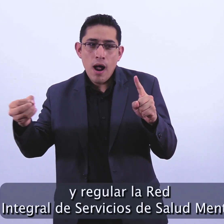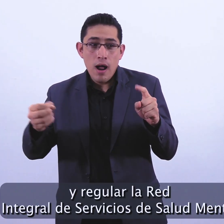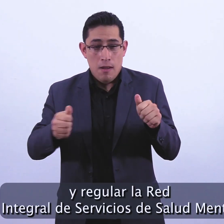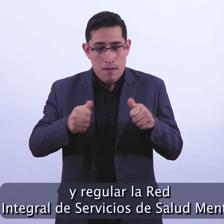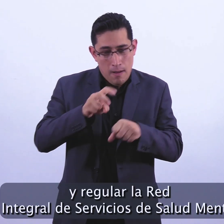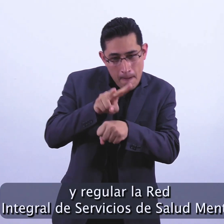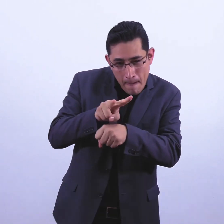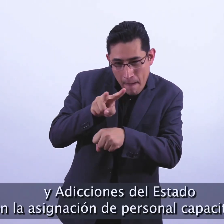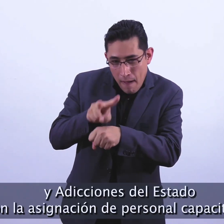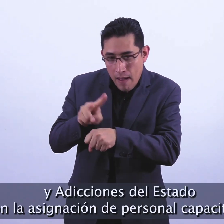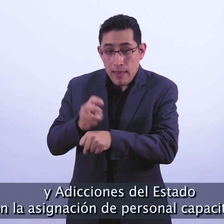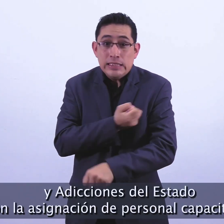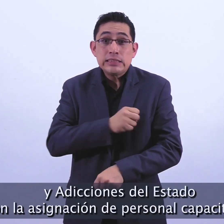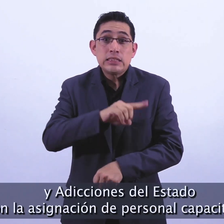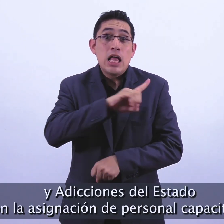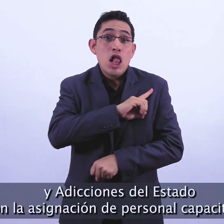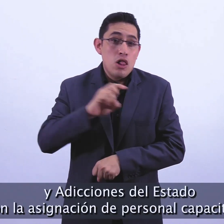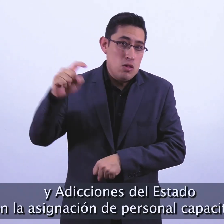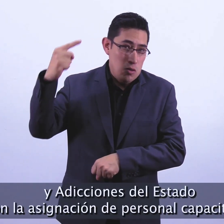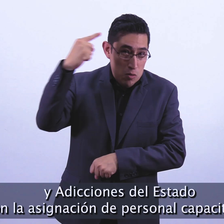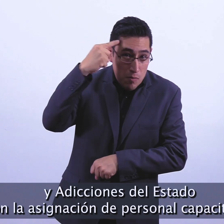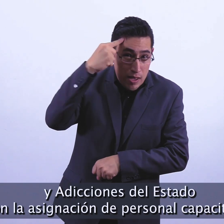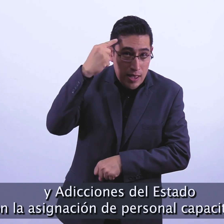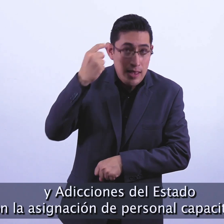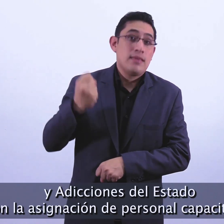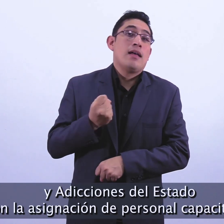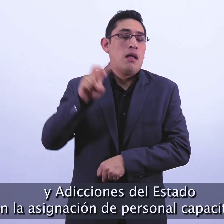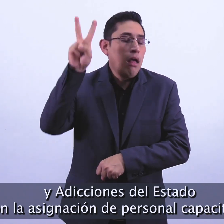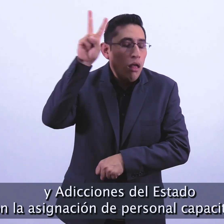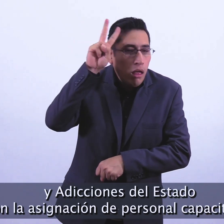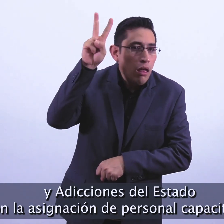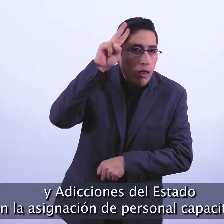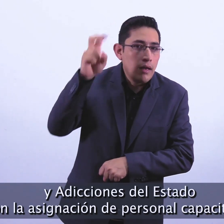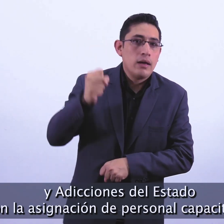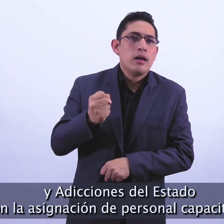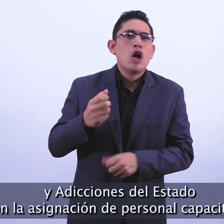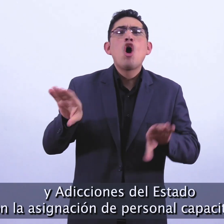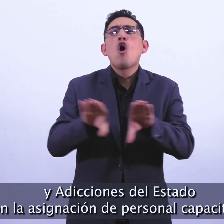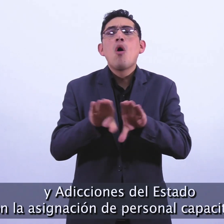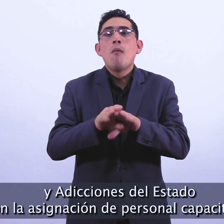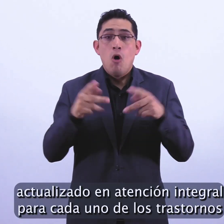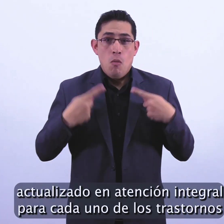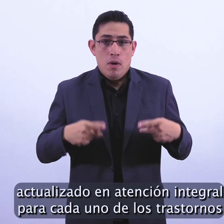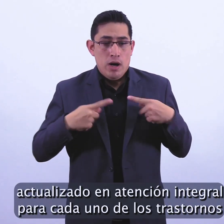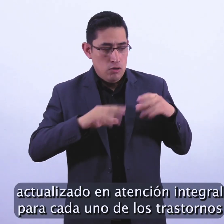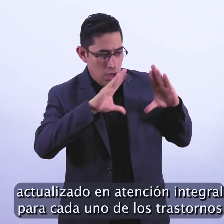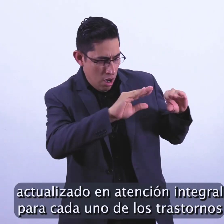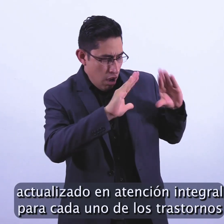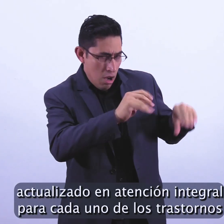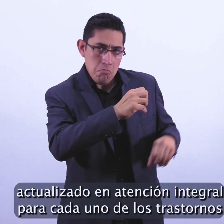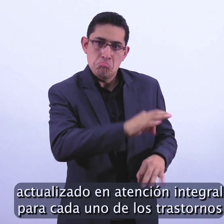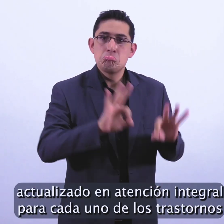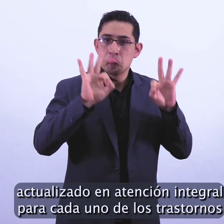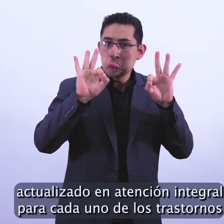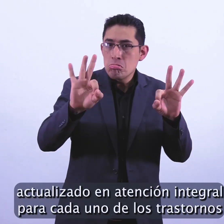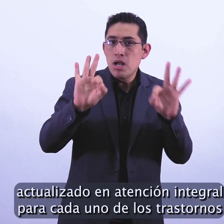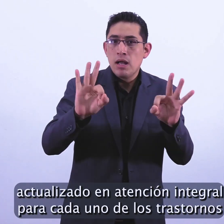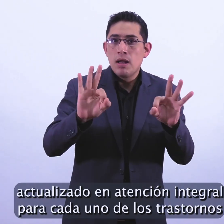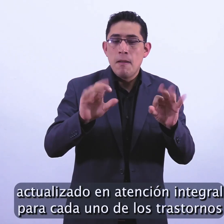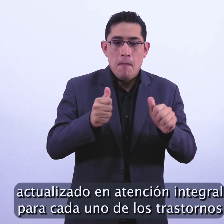de salud mental y adicciones del Estado, con la asignación de personal capacitado actualizado en atención integral para cada uno